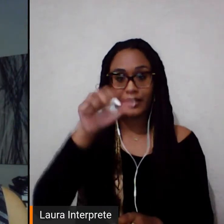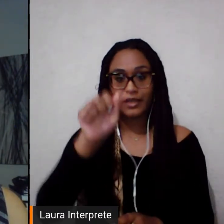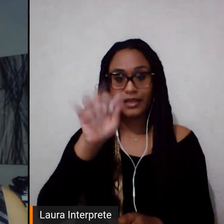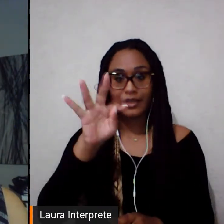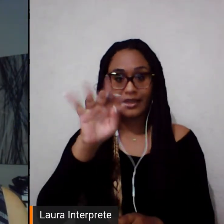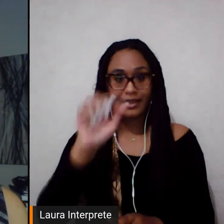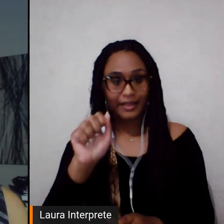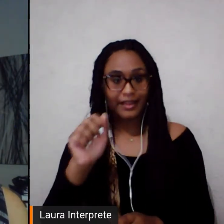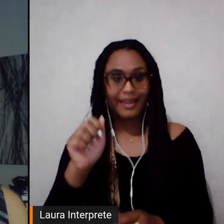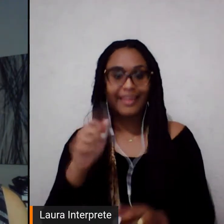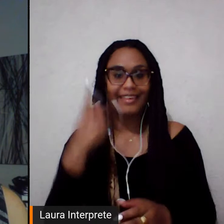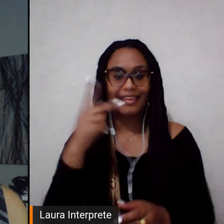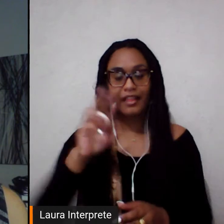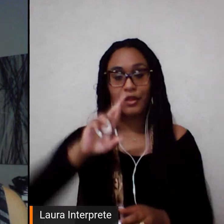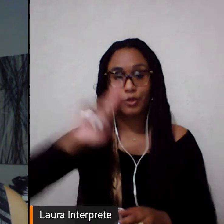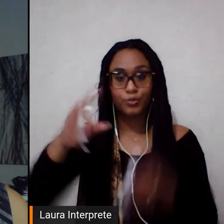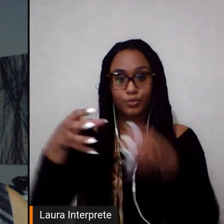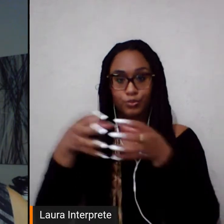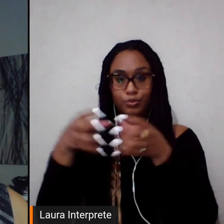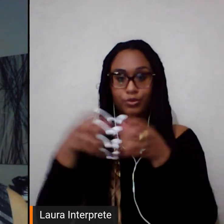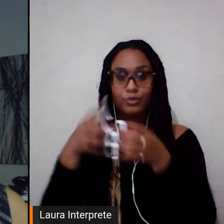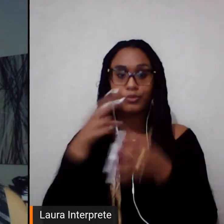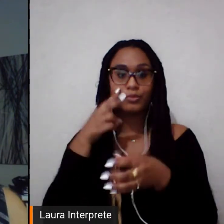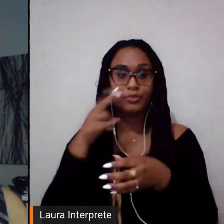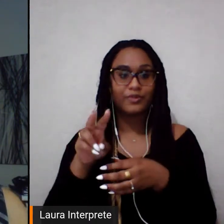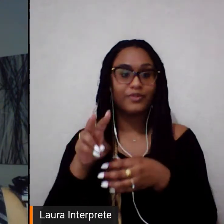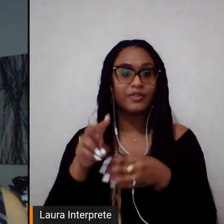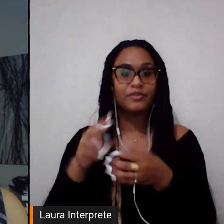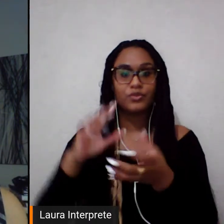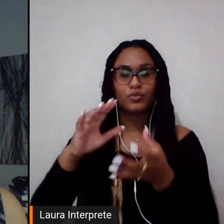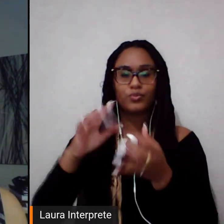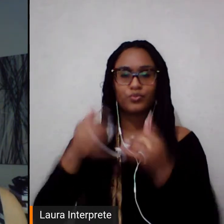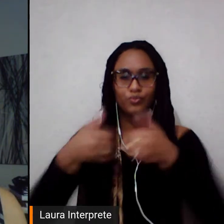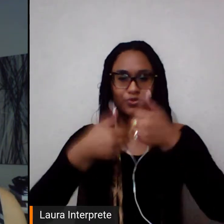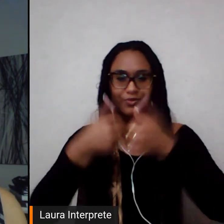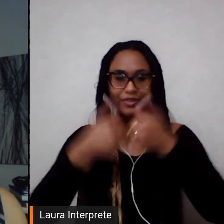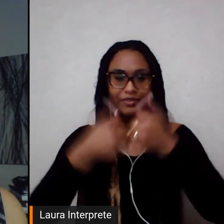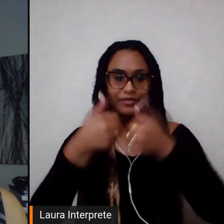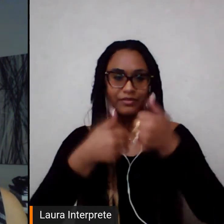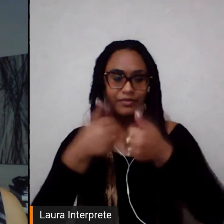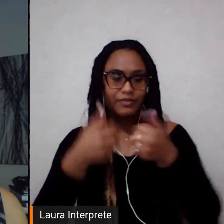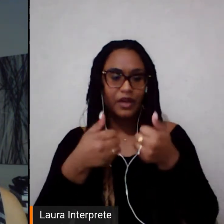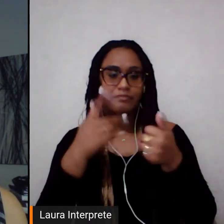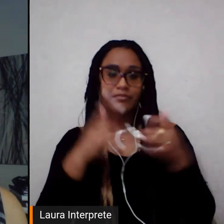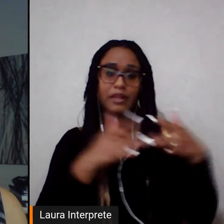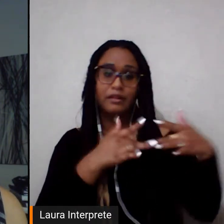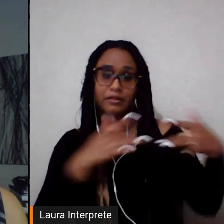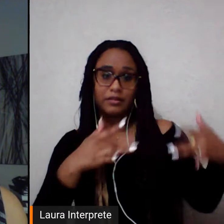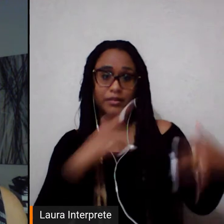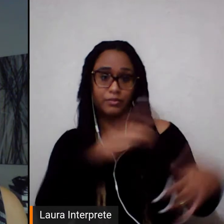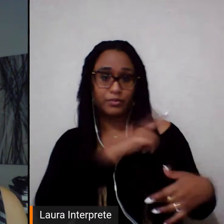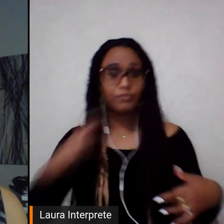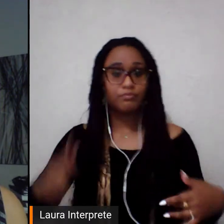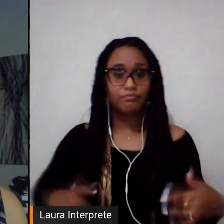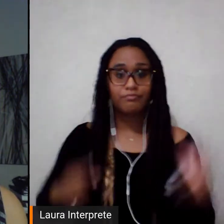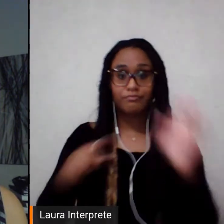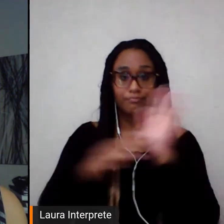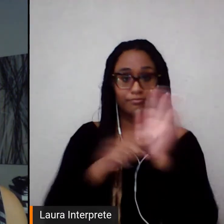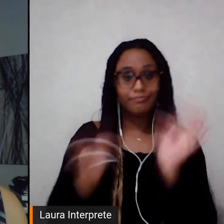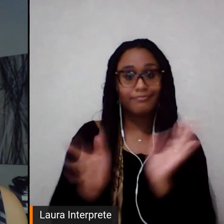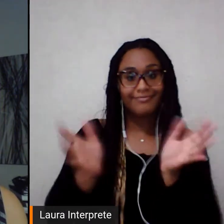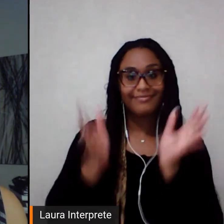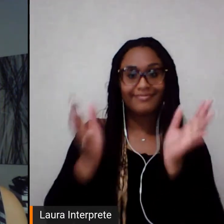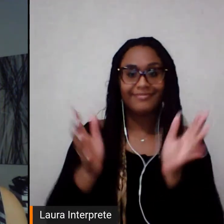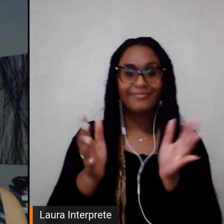Museu do Futebol. O museu é uma instituição pública e sem fins lucrativos da Secretaria da Cultura e Economia Criativa do